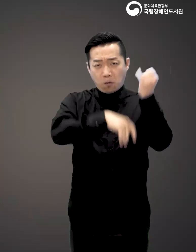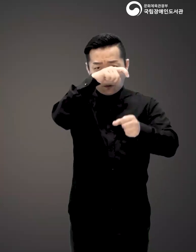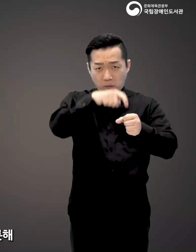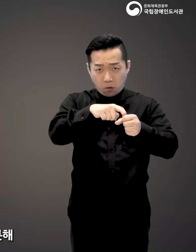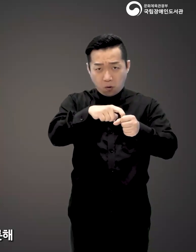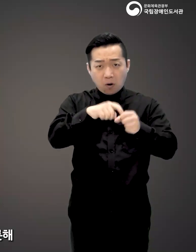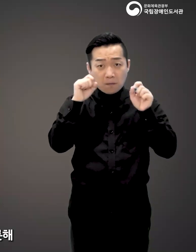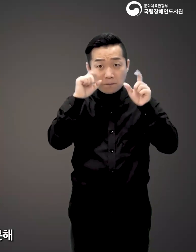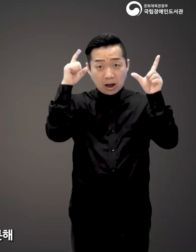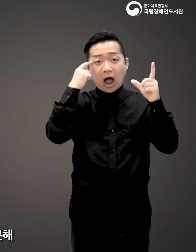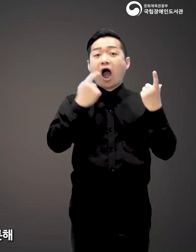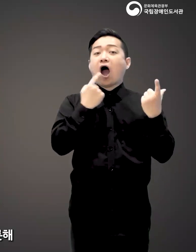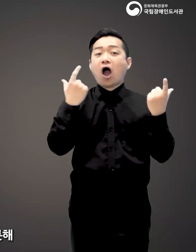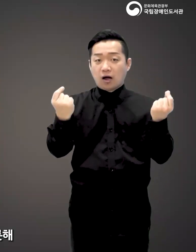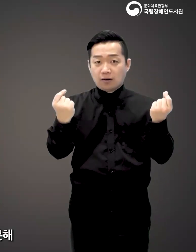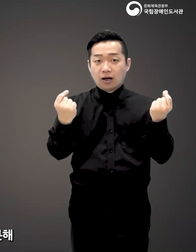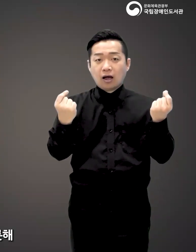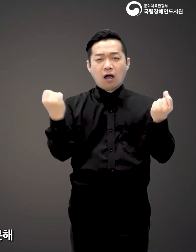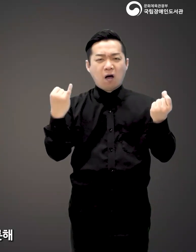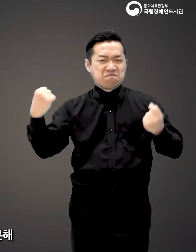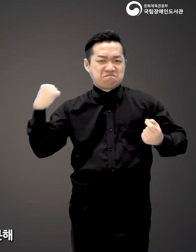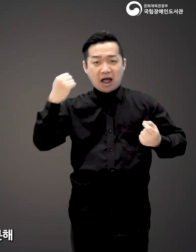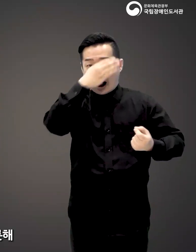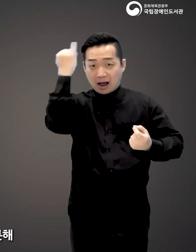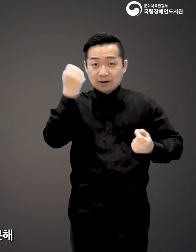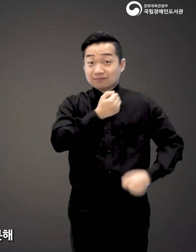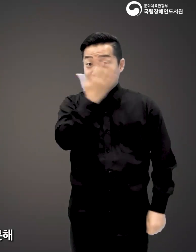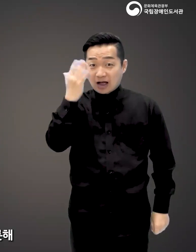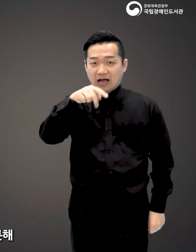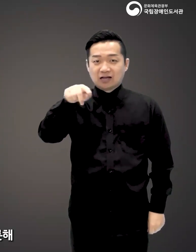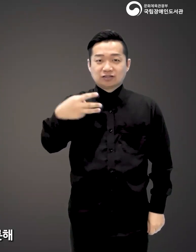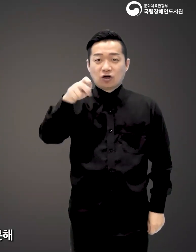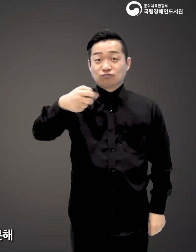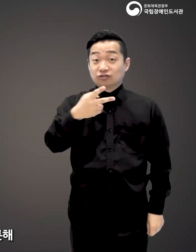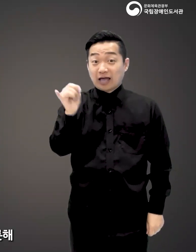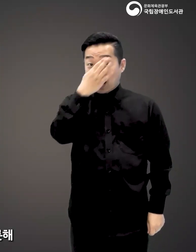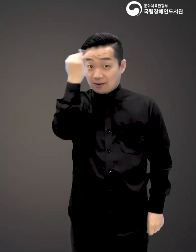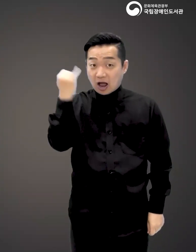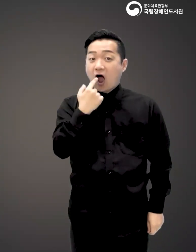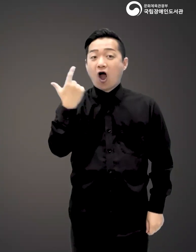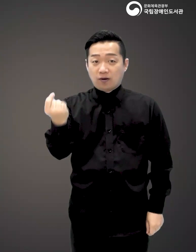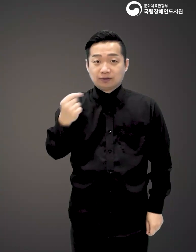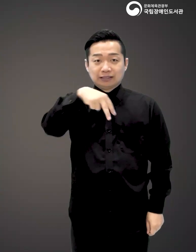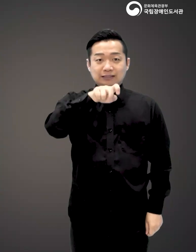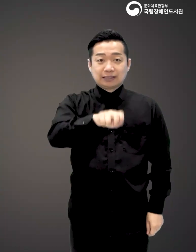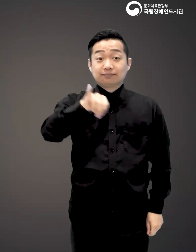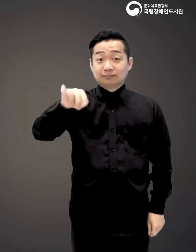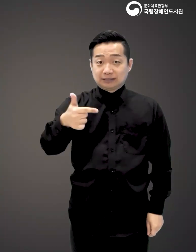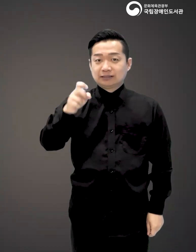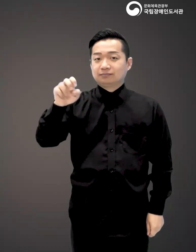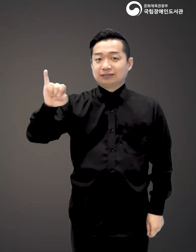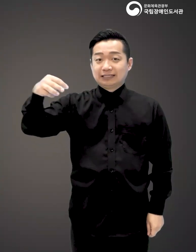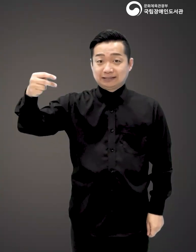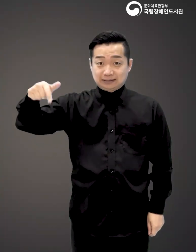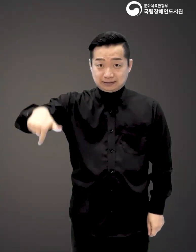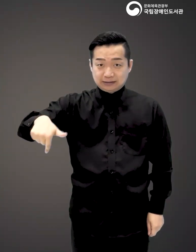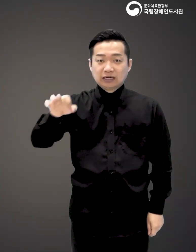일깨우는 것만 같은 우리의 걸크러쉬 할메신들 설문대 할망을 비롯해 삼신할메, 미륵할메,